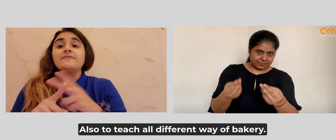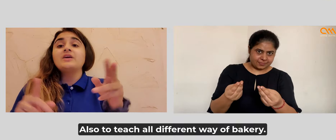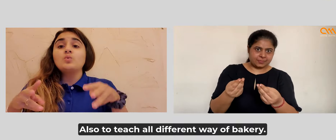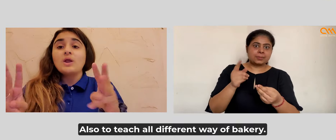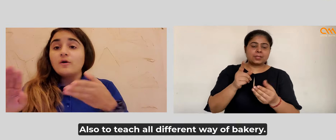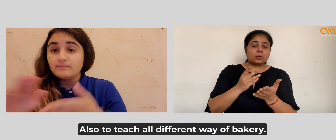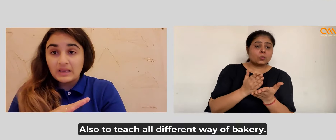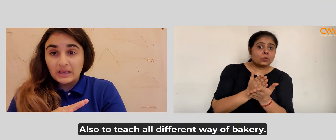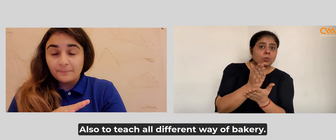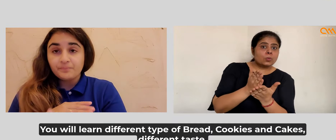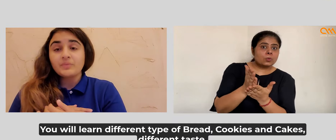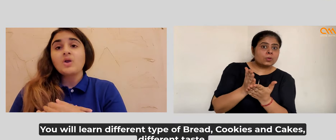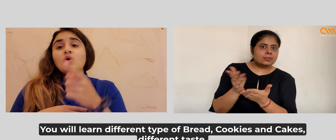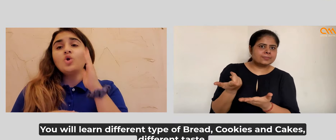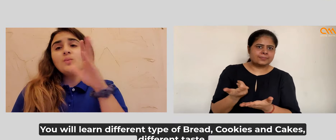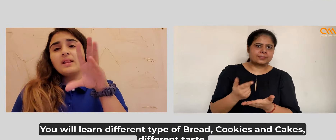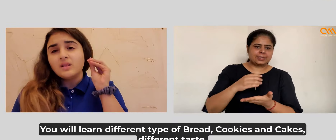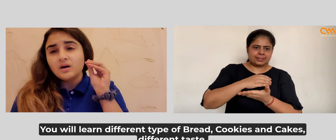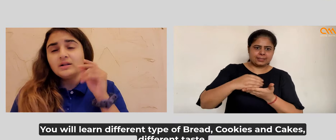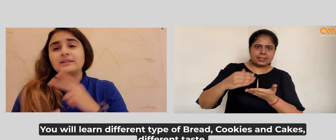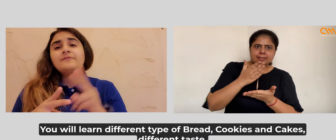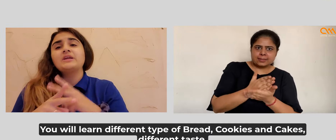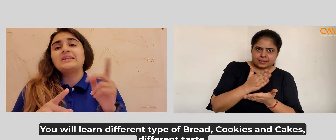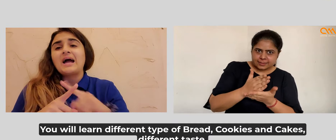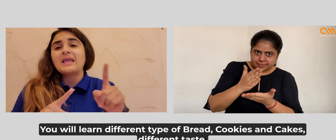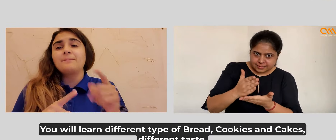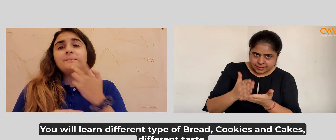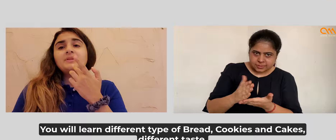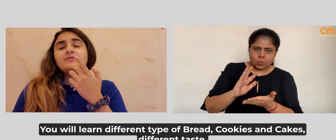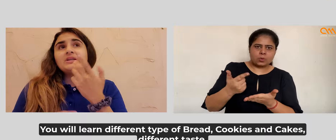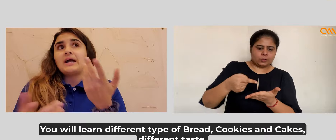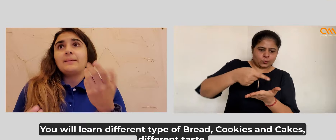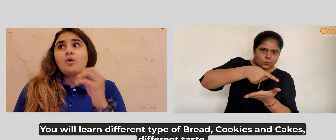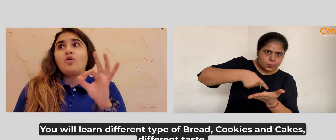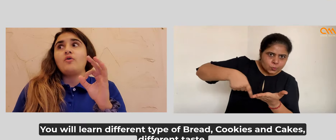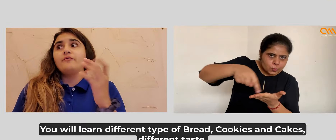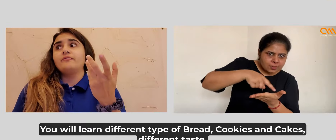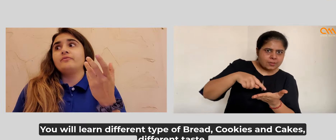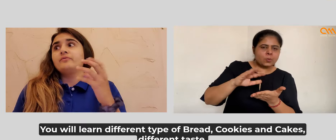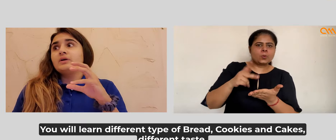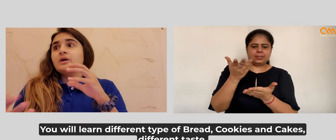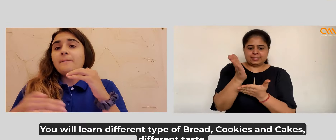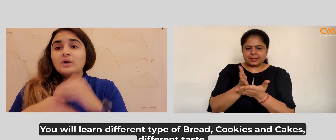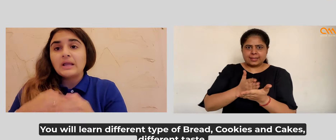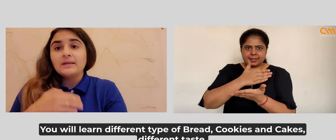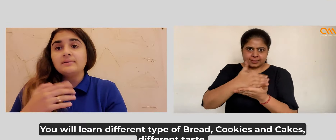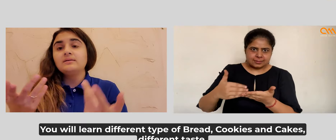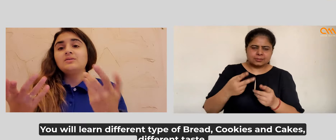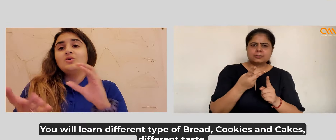सिखाती हूँ जहां आप ब्रेड, कुकी, केक, आदी बनाना सीख सकते हैं।